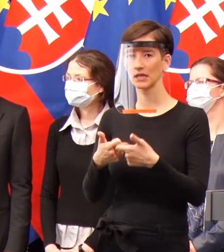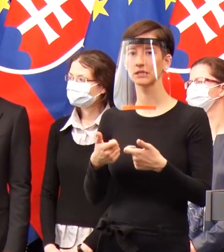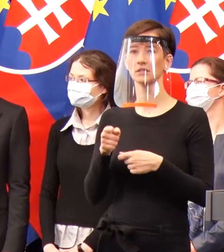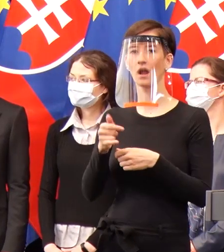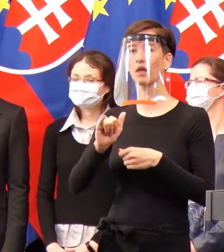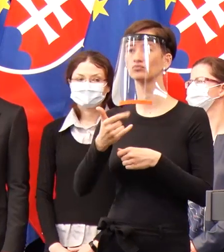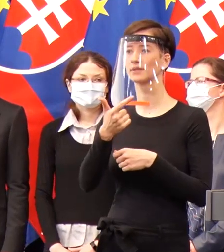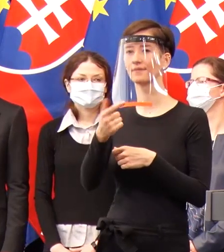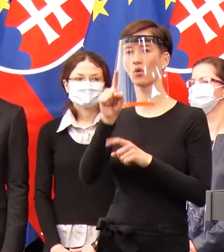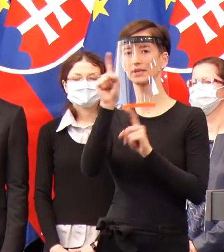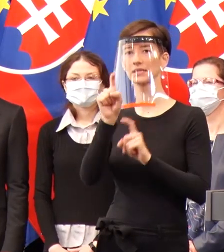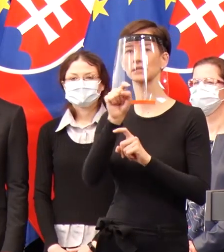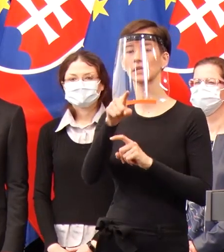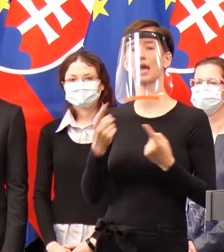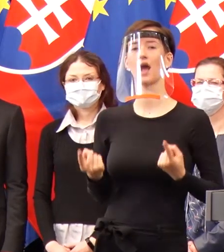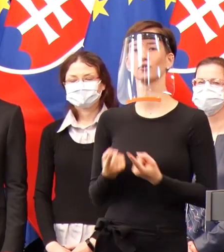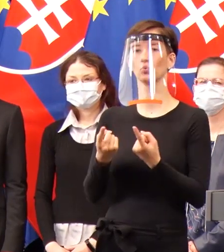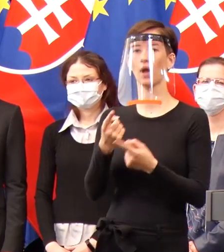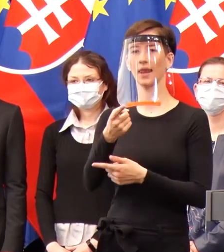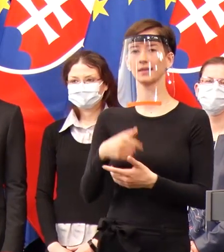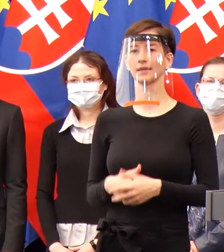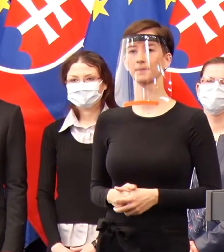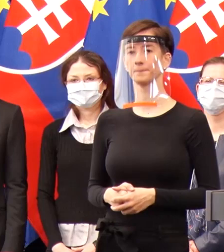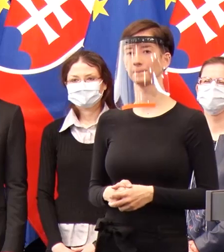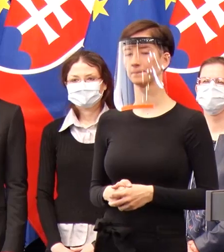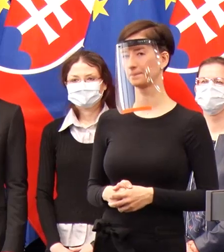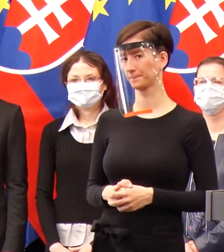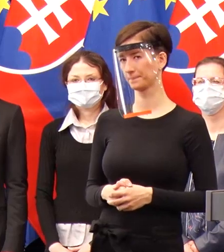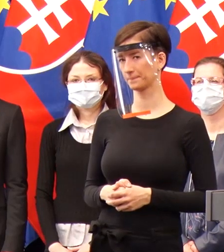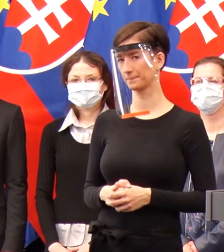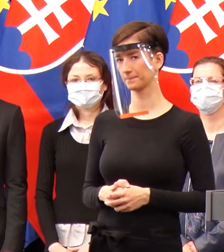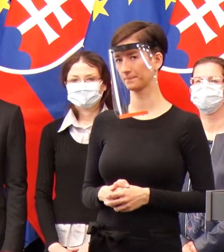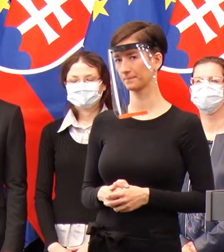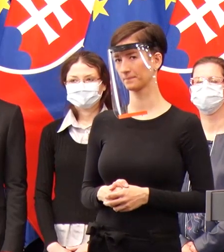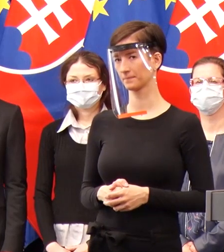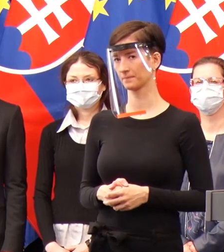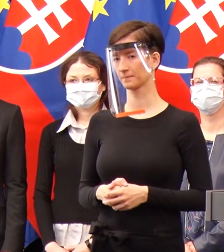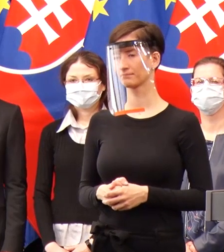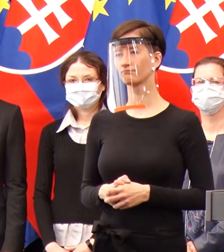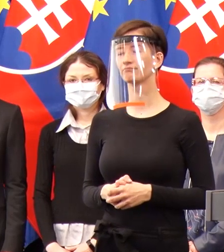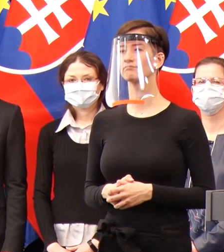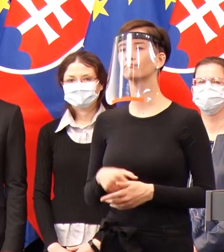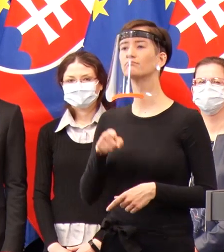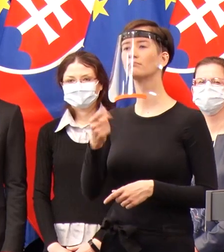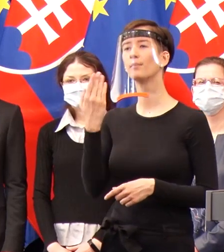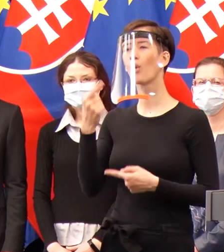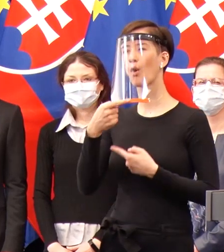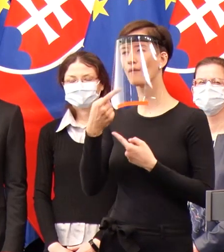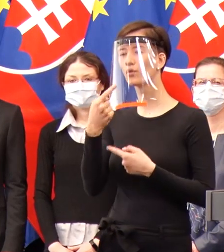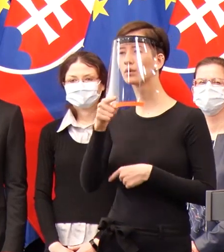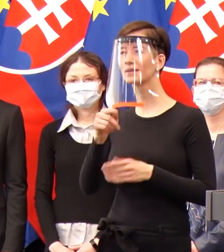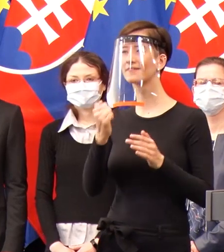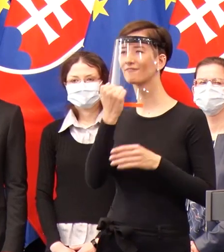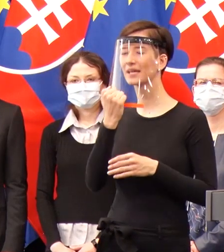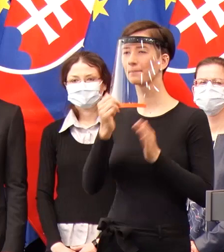dostanú ešte priestor, takže aktuality. Martin Sliss, aktuality. Pán mistrik, vy ste spomínali, že firma Multiplex vyvinula